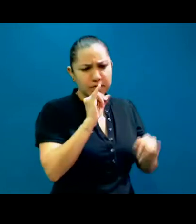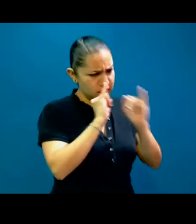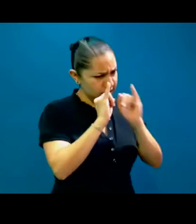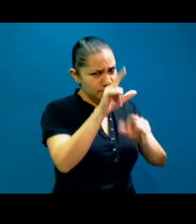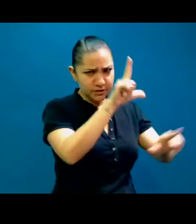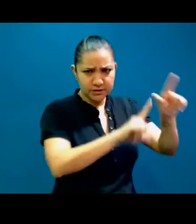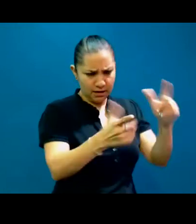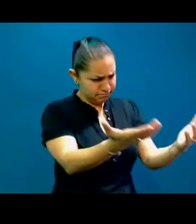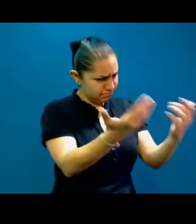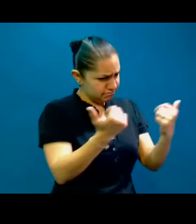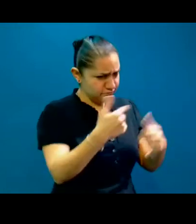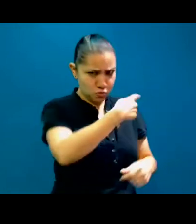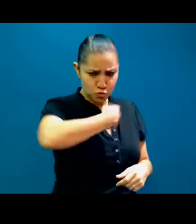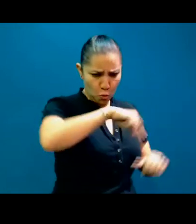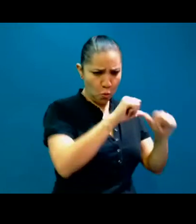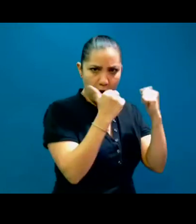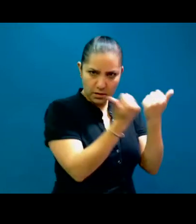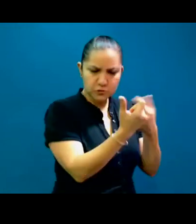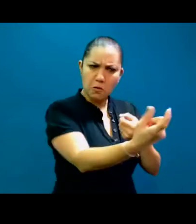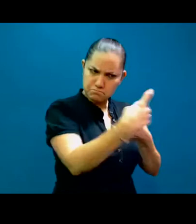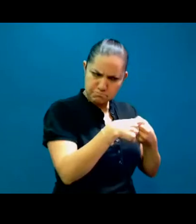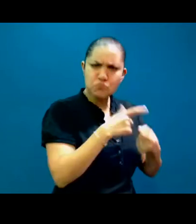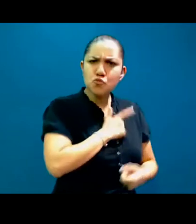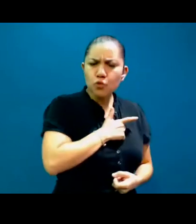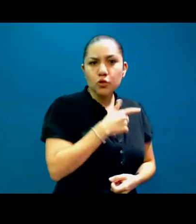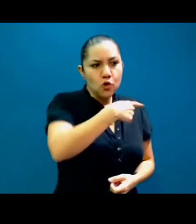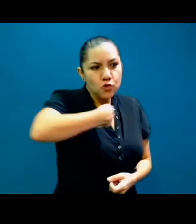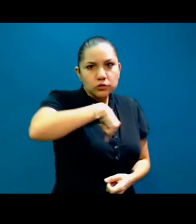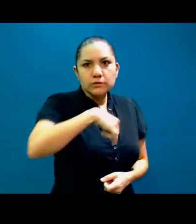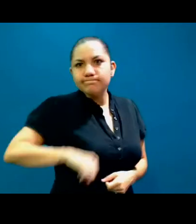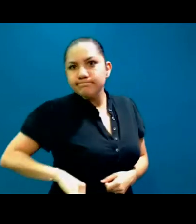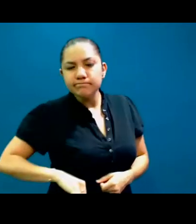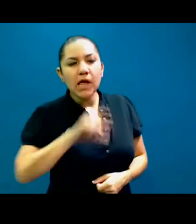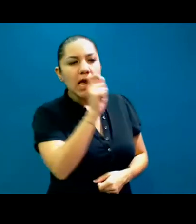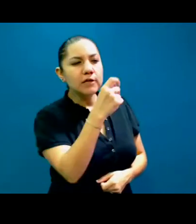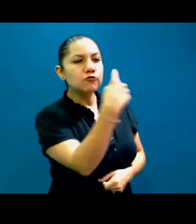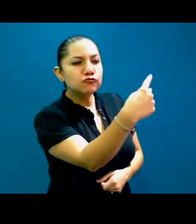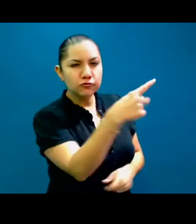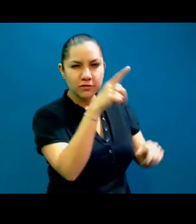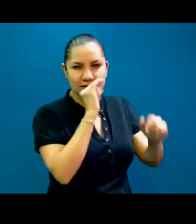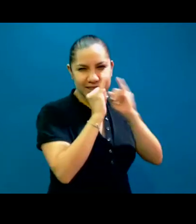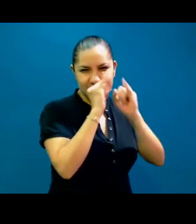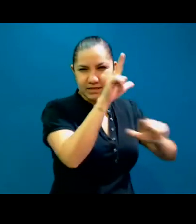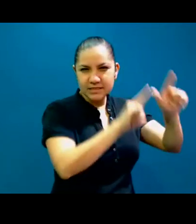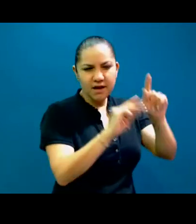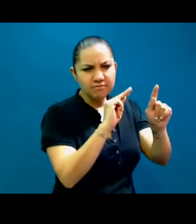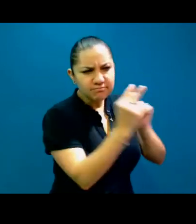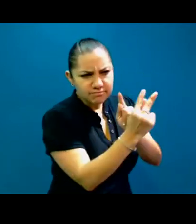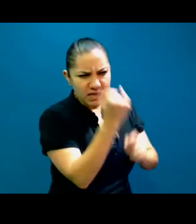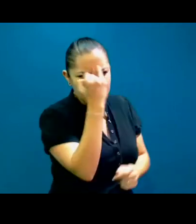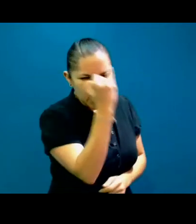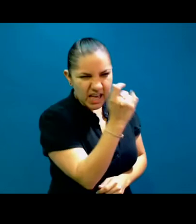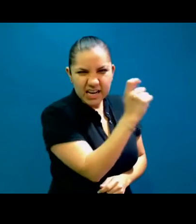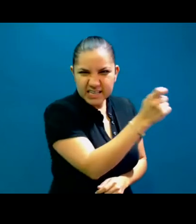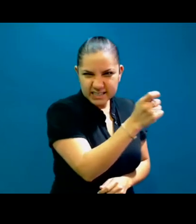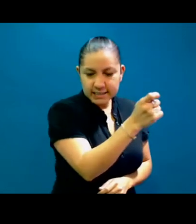organización, porque nosotros queremos ver su punto de vista, su voz, su idea. Los intérpretes educativos no tenemos